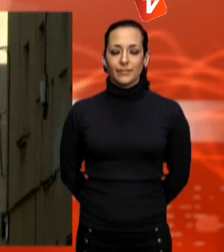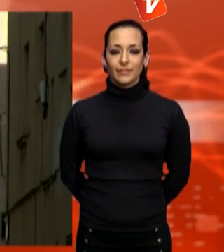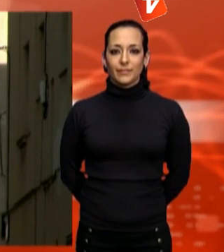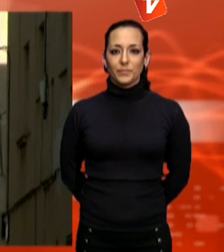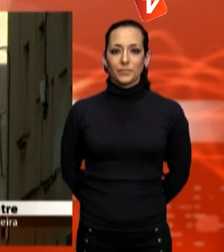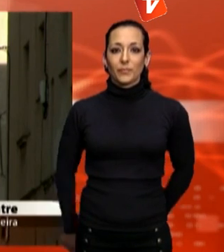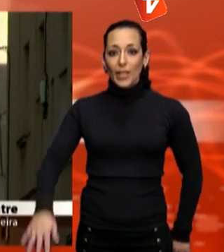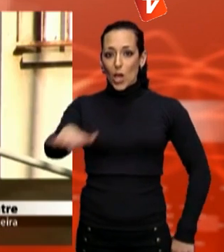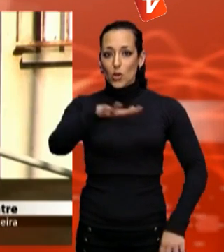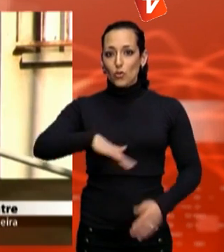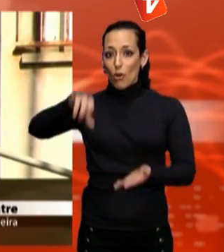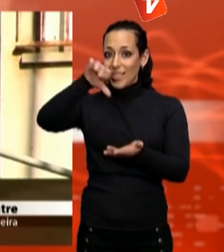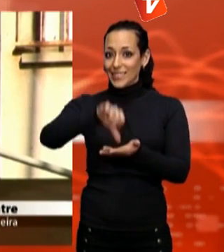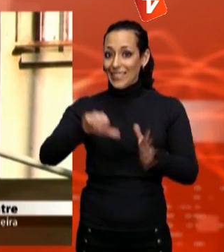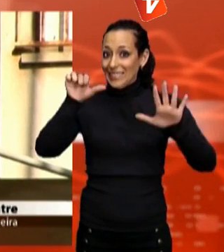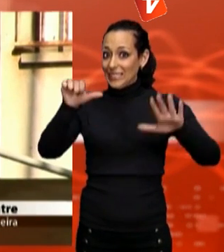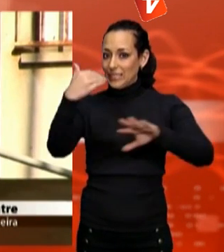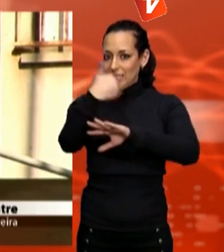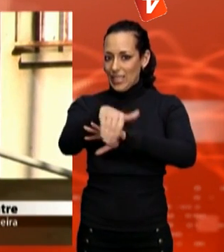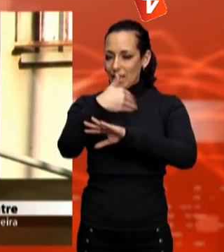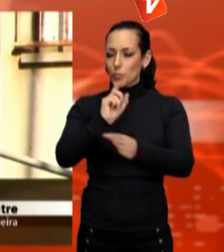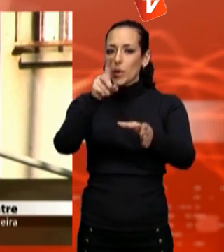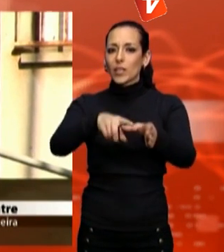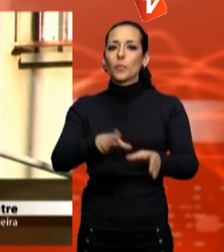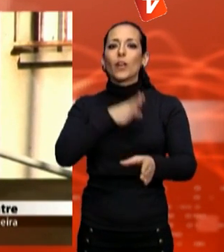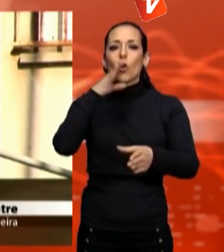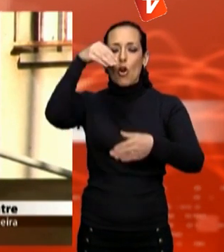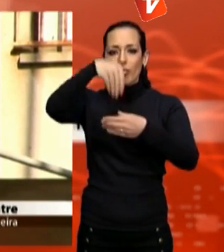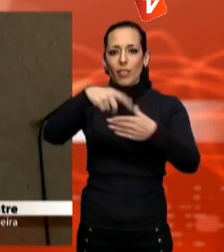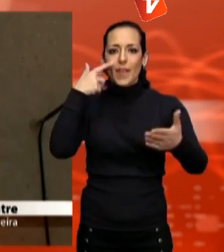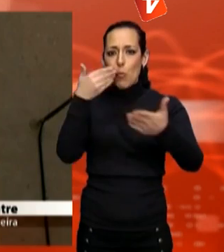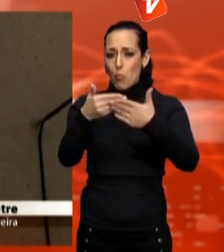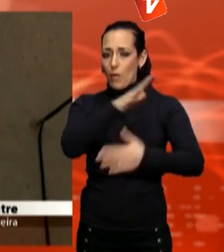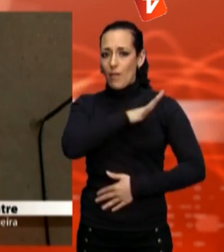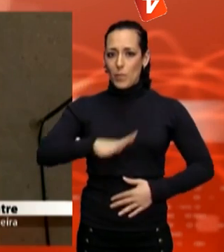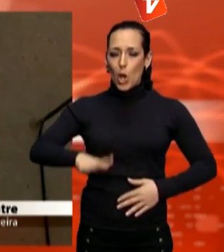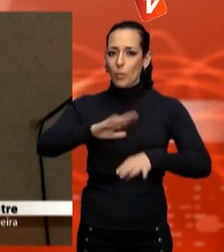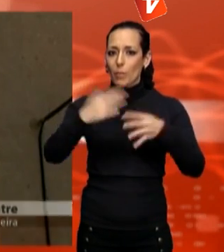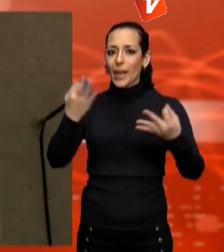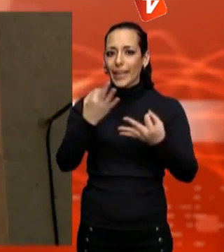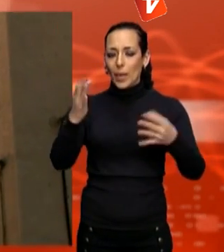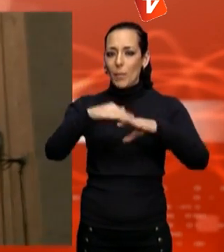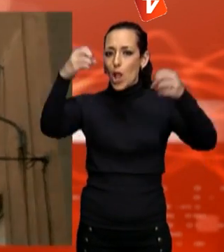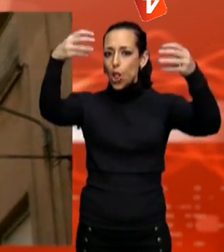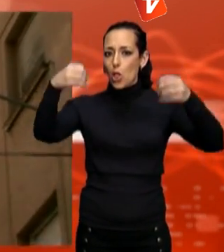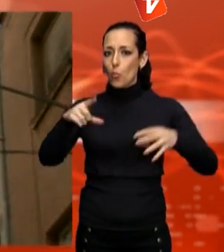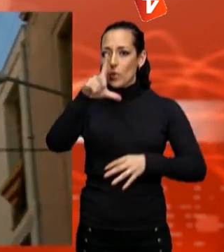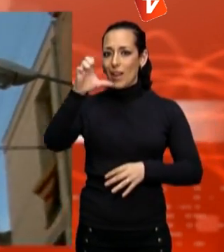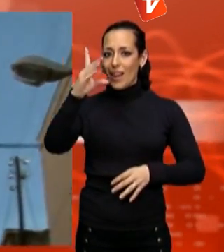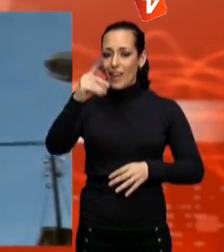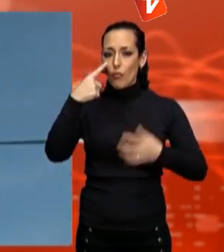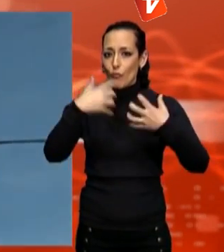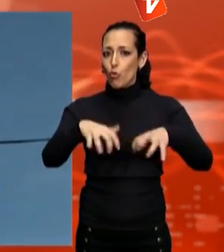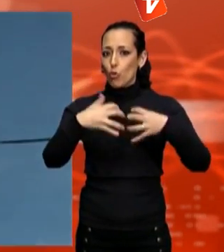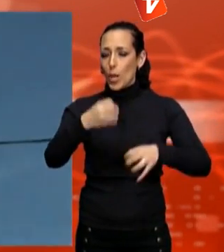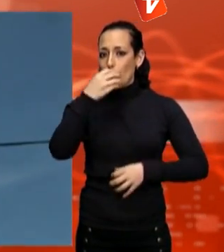6 carrers del centre formen part d'una prova pilot per estudiar l'eficiència de diversos tipus de llumeneres de leds. El Consistori ha signat un conveni de col·laboració amb